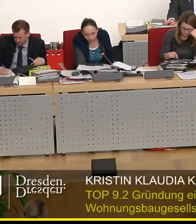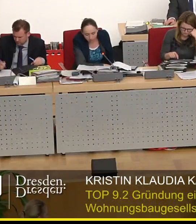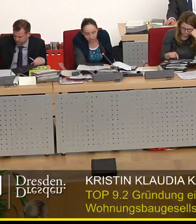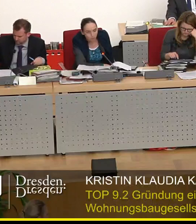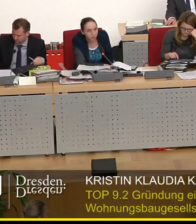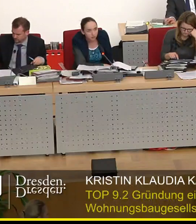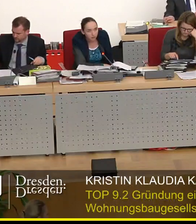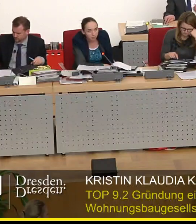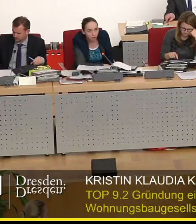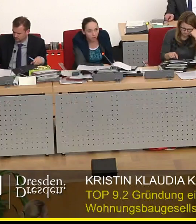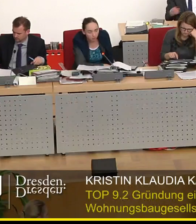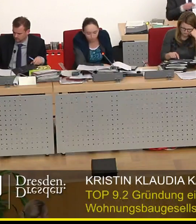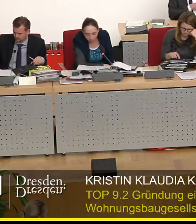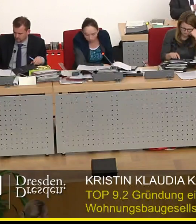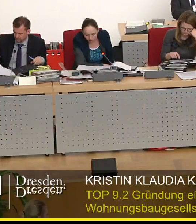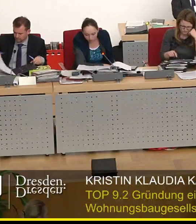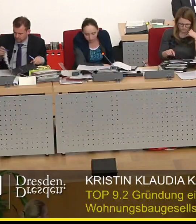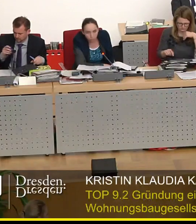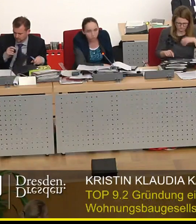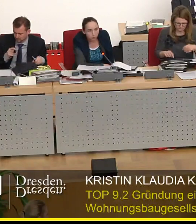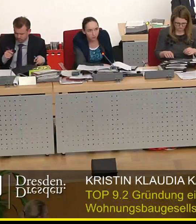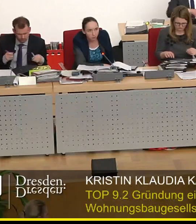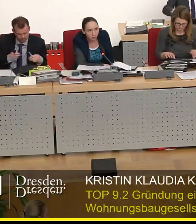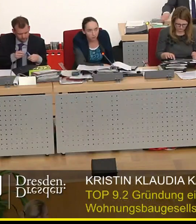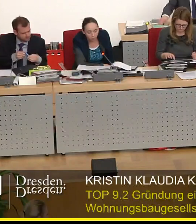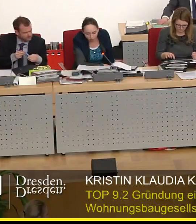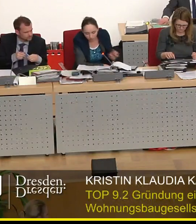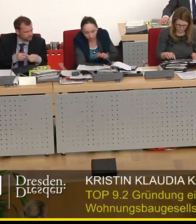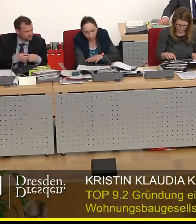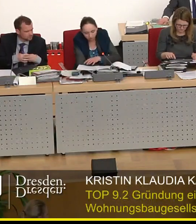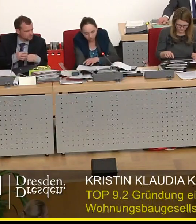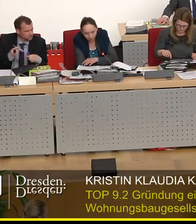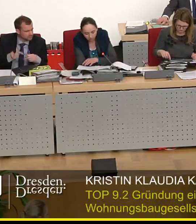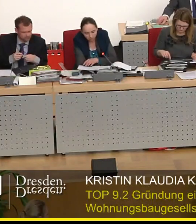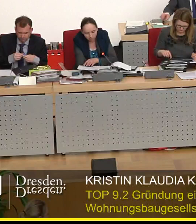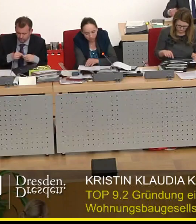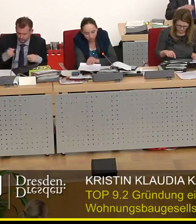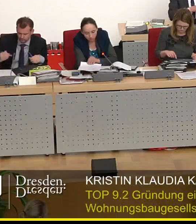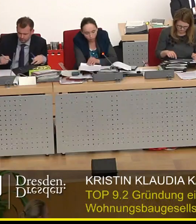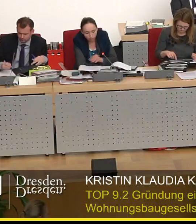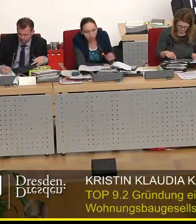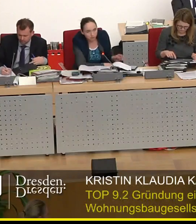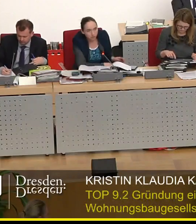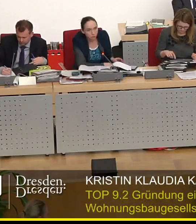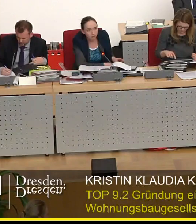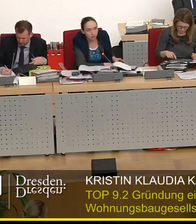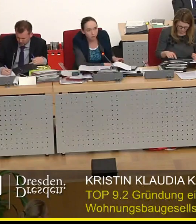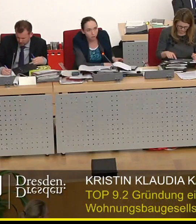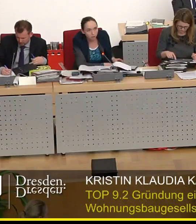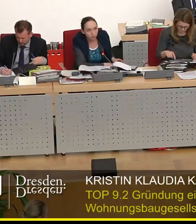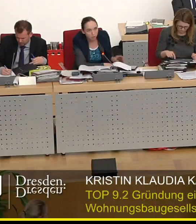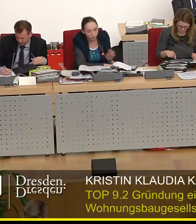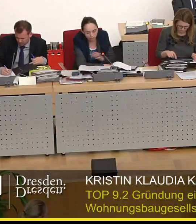erfolgen kann als bei einer GmbH. Das bedeutet aber auch, dass angezeigt wird seitens der